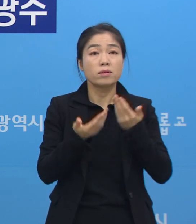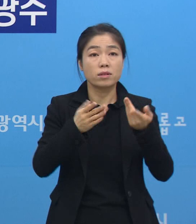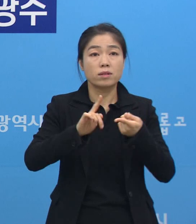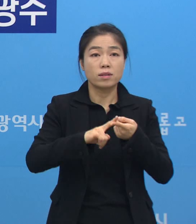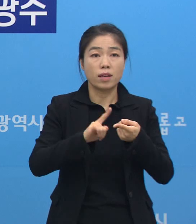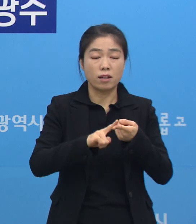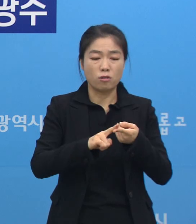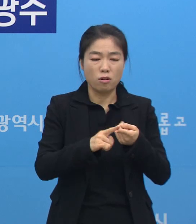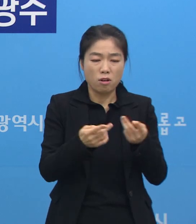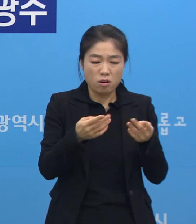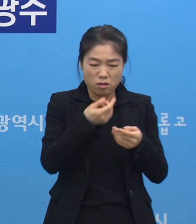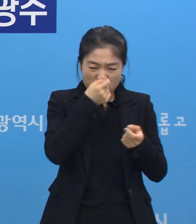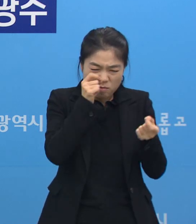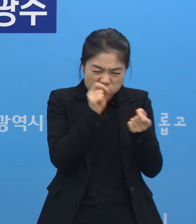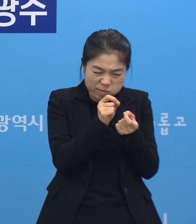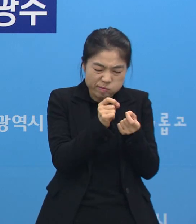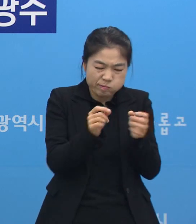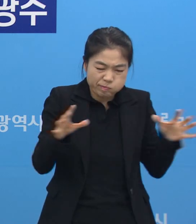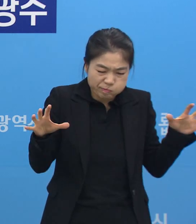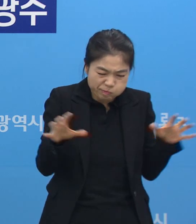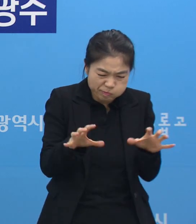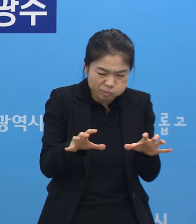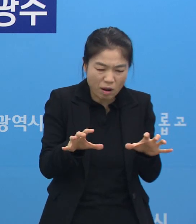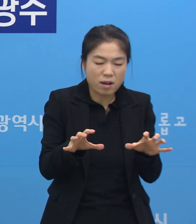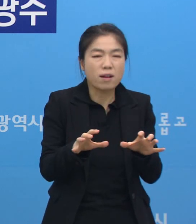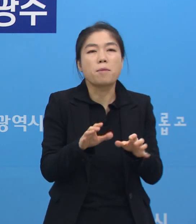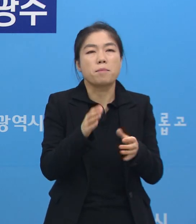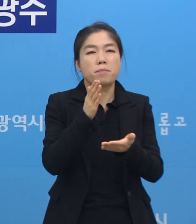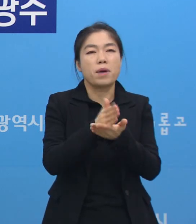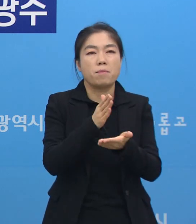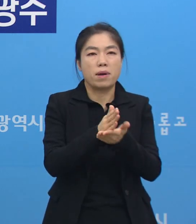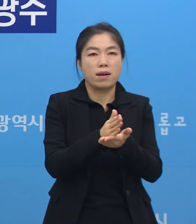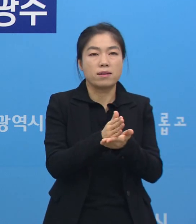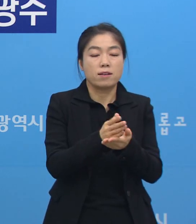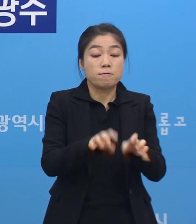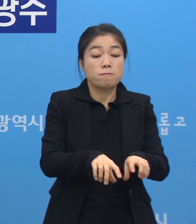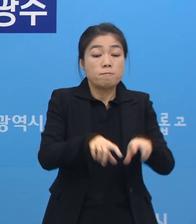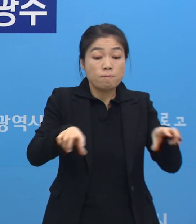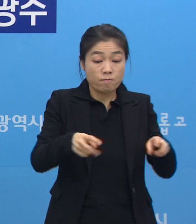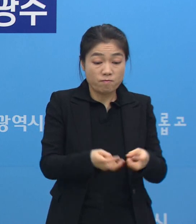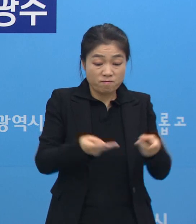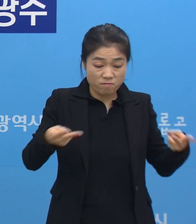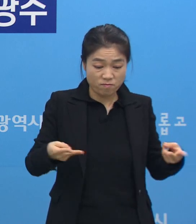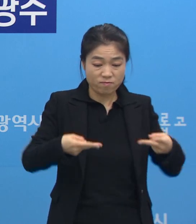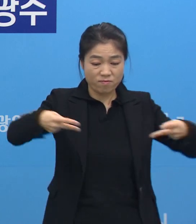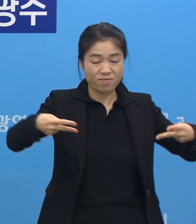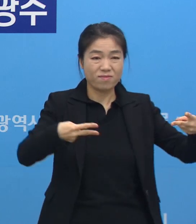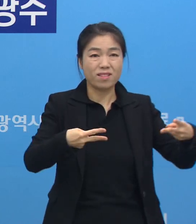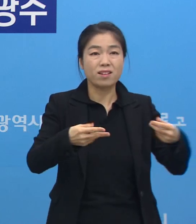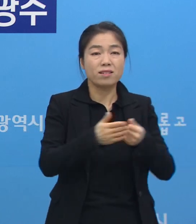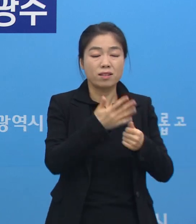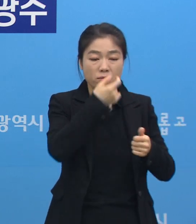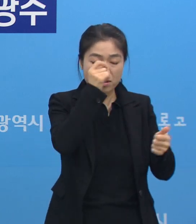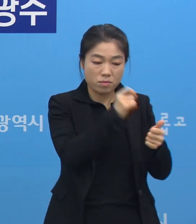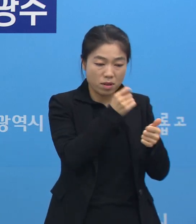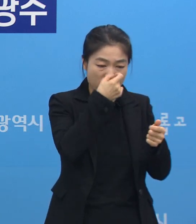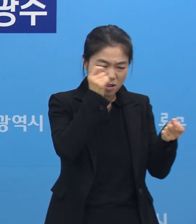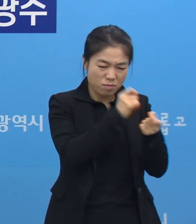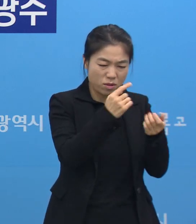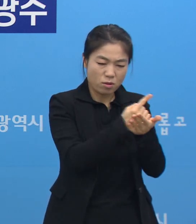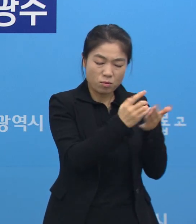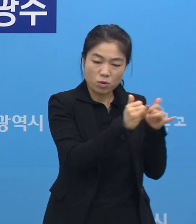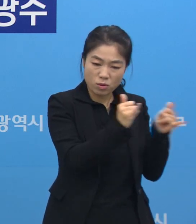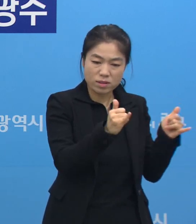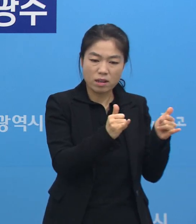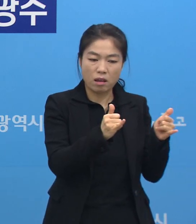밀집도를 완화시키는 겁니다. 그래서 안에 있는 환자들 중에 밀접 접촉자와 비접촉자에 대한 구별을